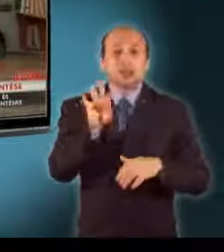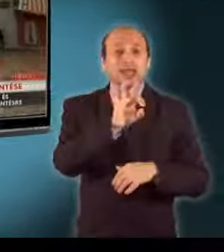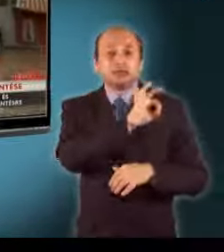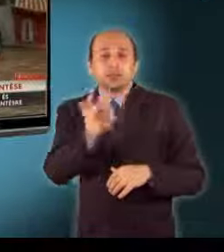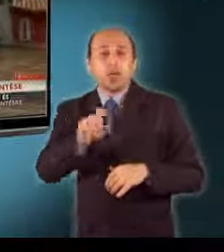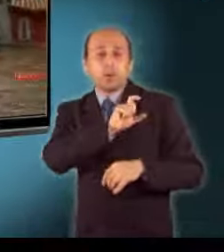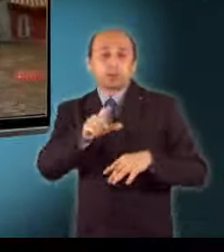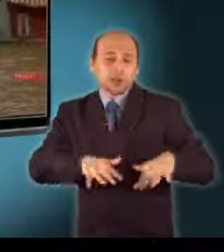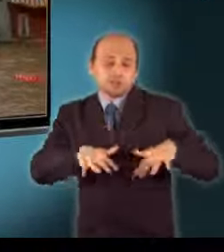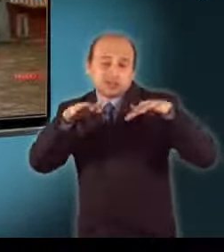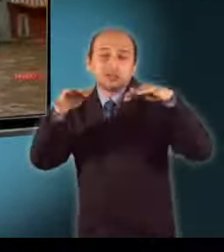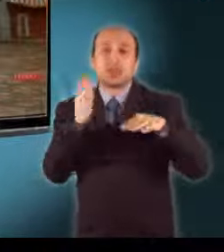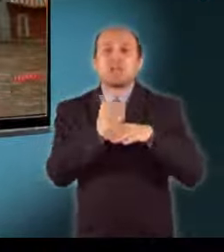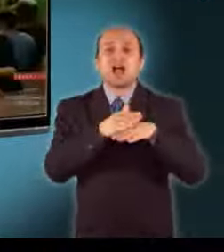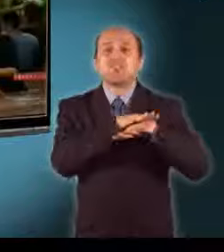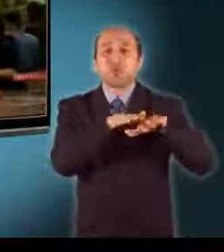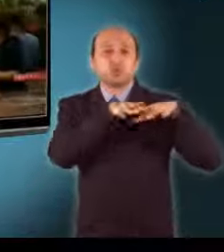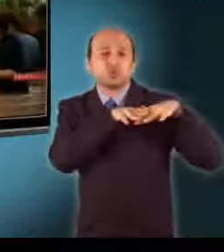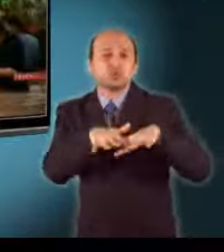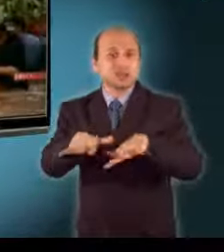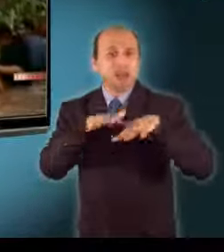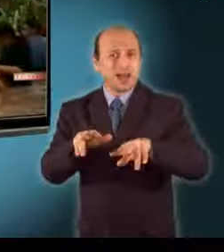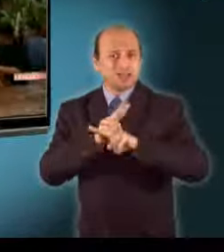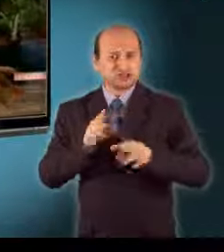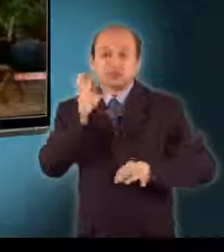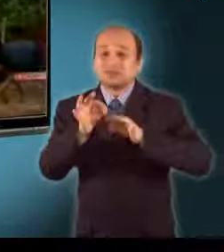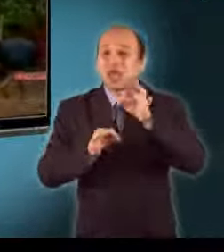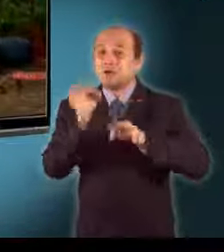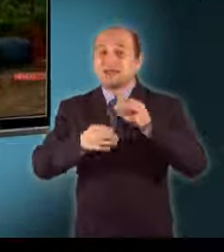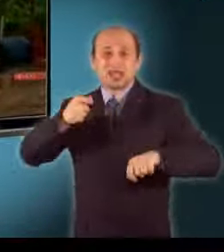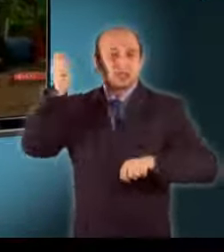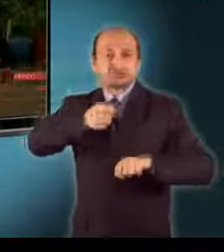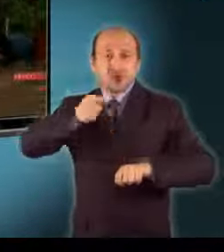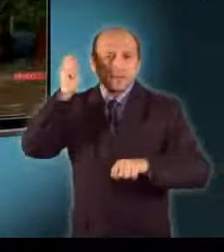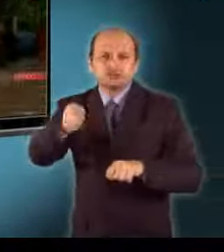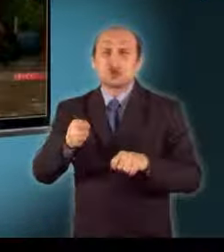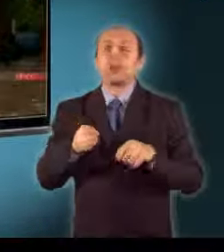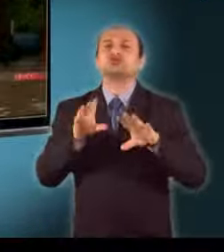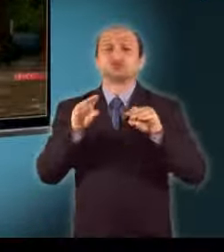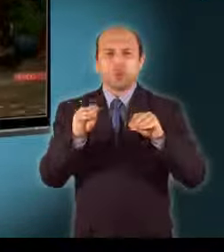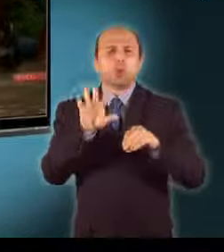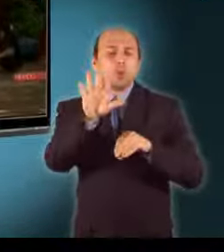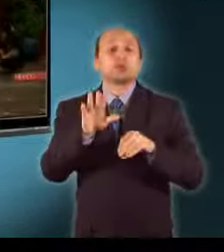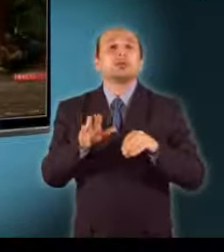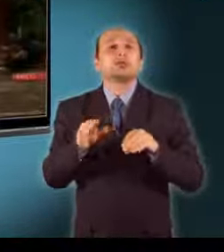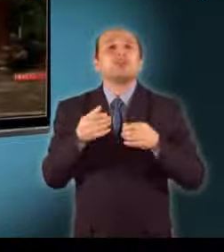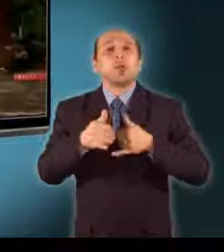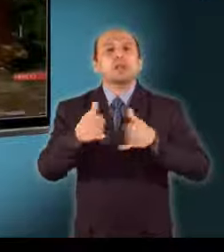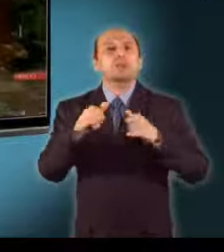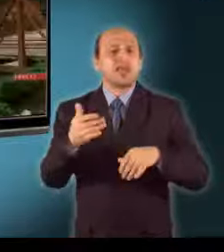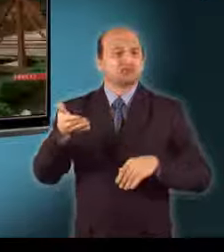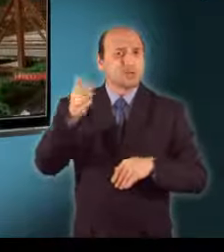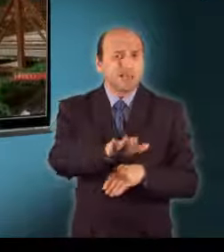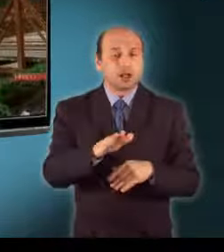fölcsúszomlások az országban. A természeti csapásokban eddig öt helyi föld műves halt meg. Egy argentin utazó és idegen